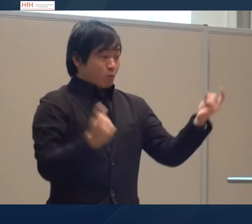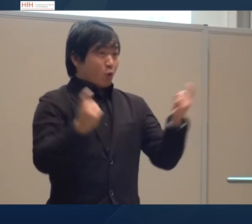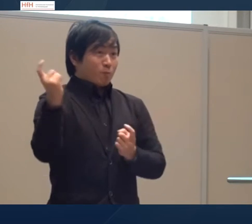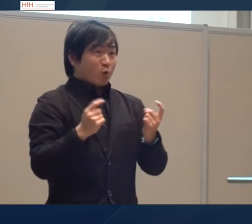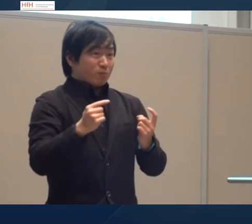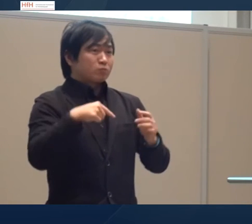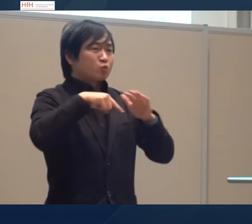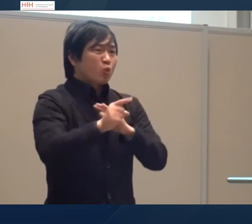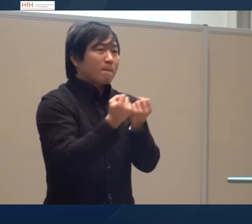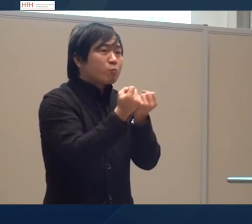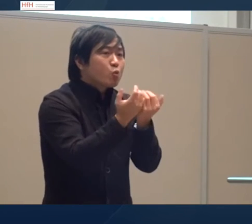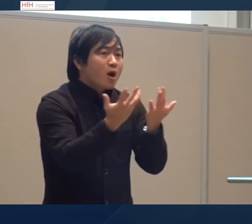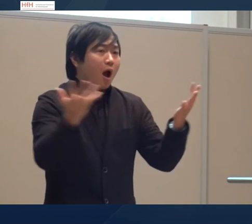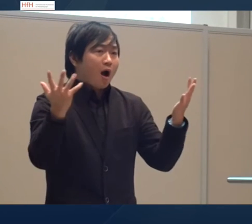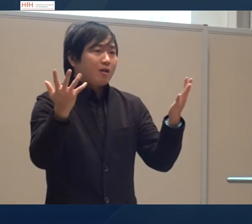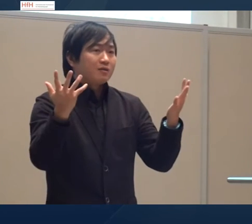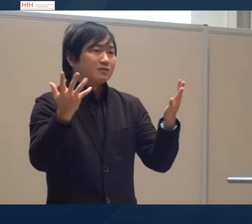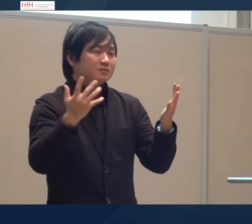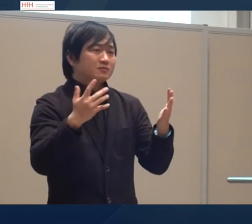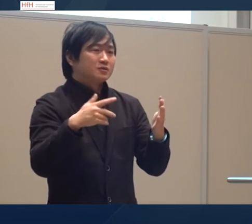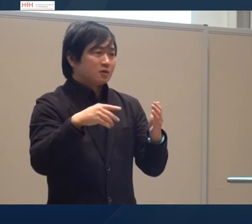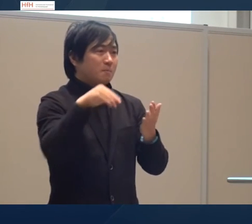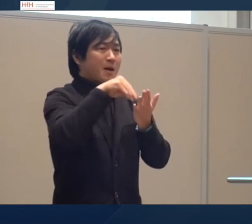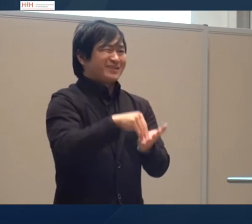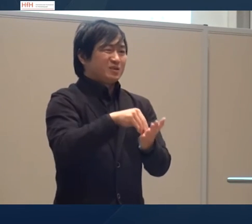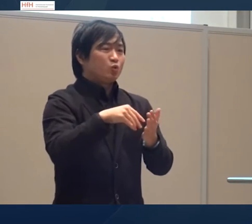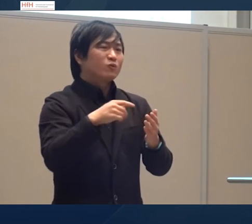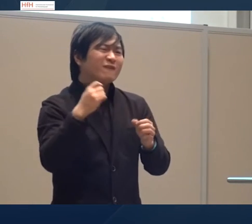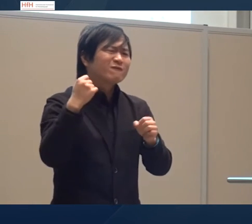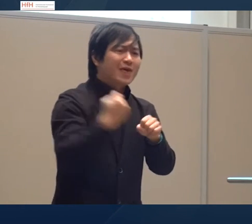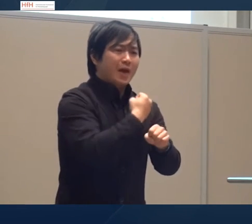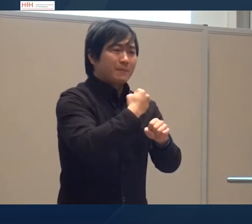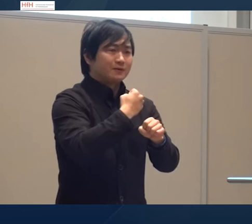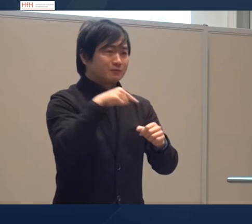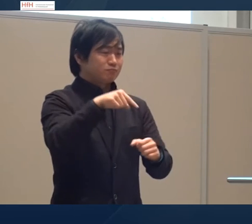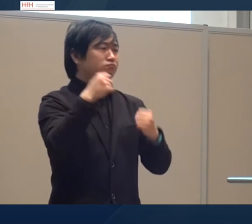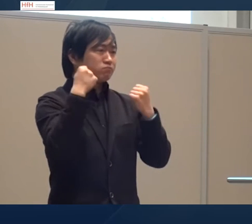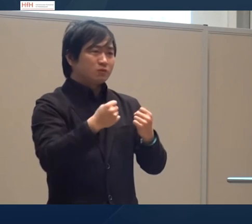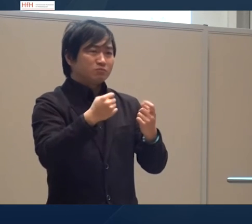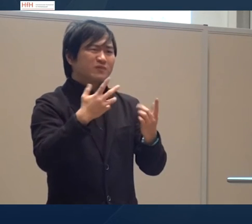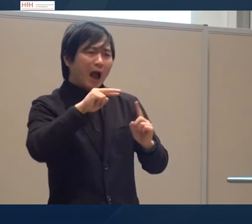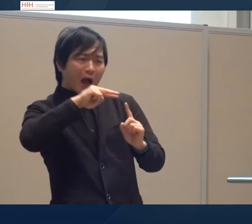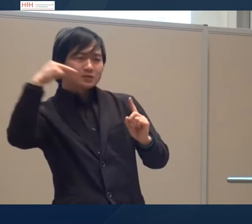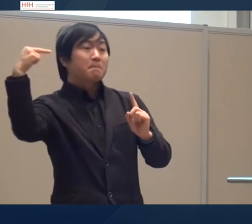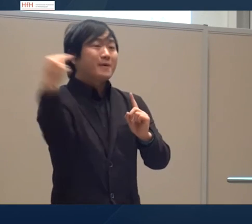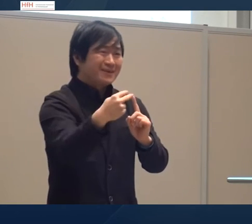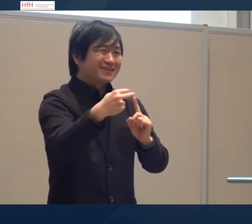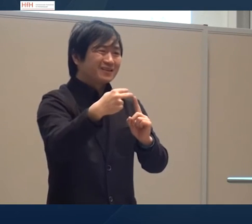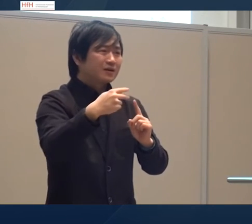dorthin wieder durch die Pluralisierung eben auch das Verb was da genannt wird das ist der adverbielle Aspekt